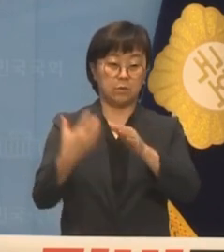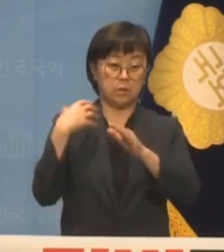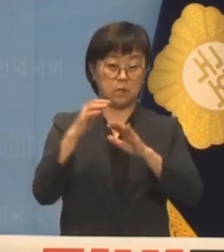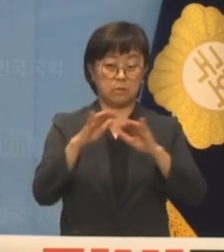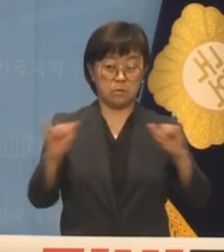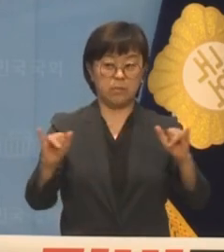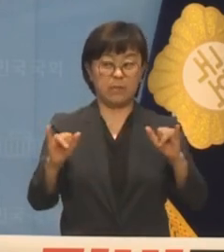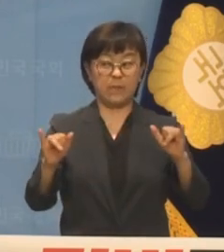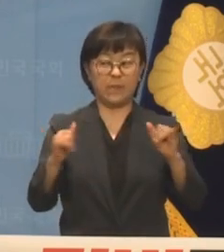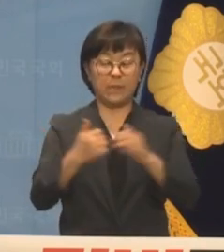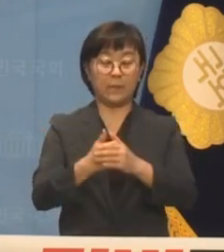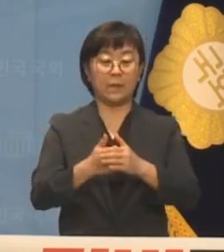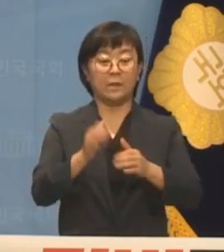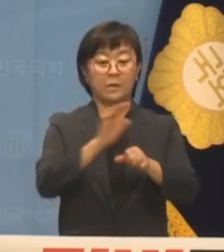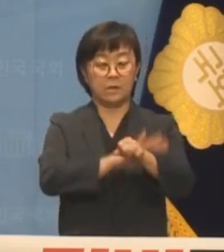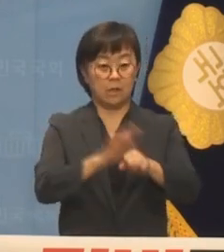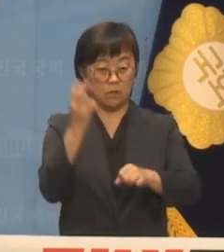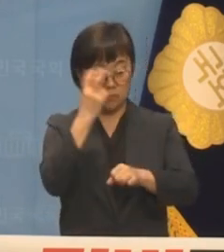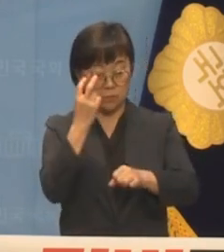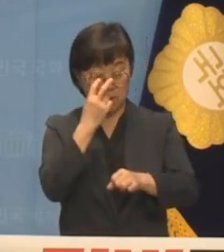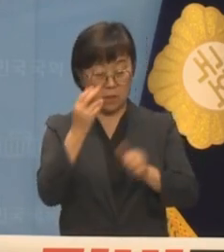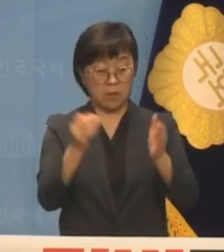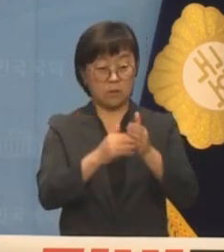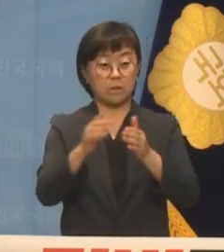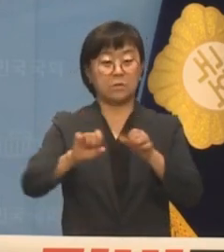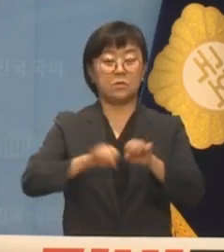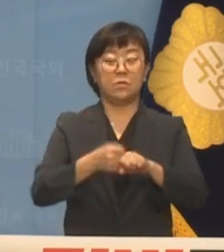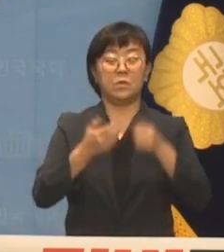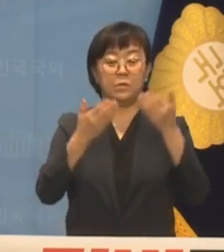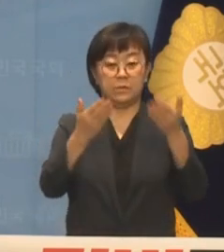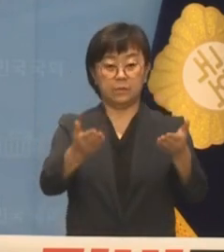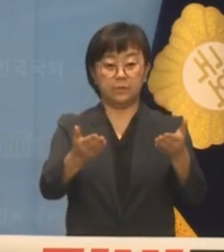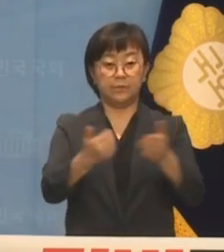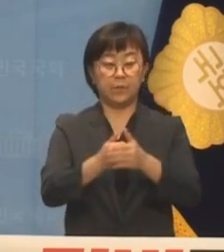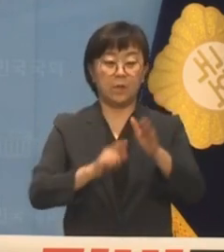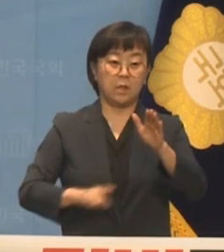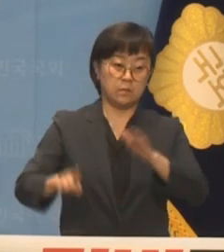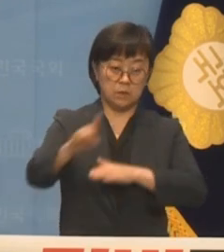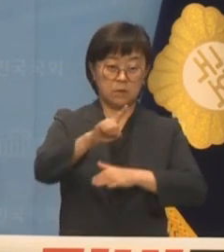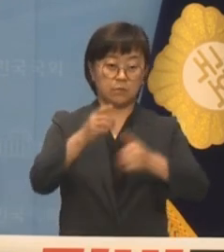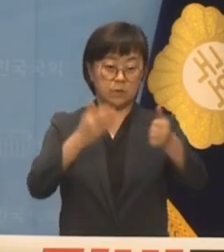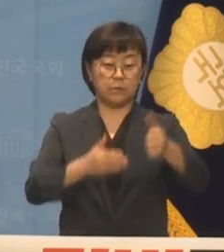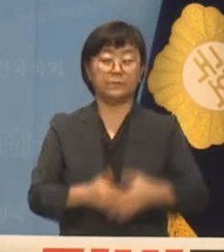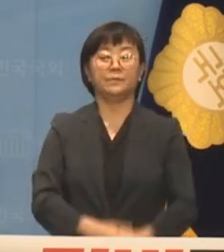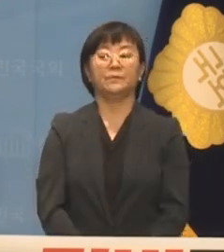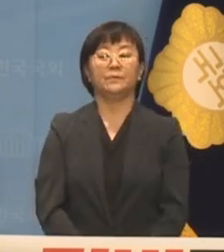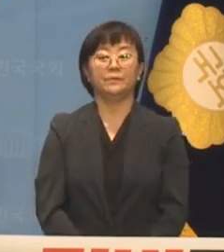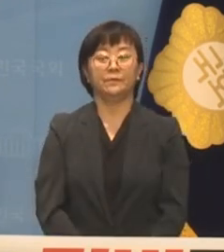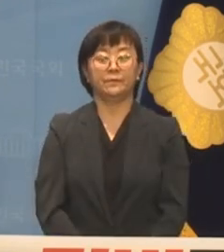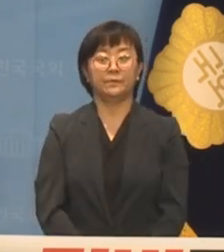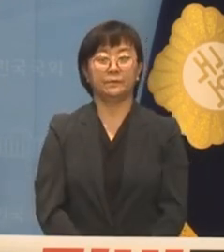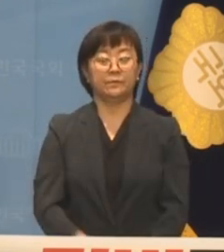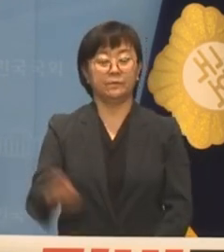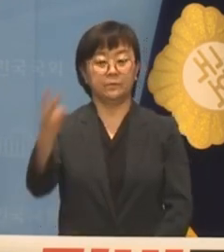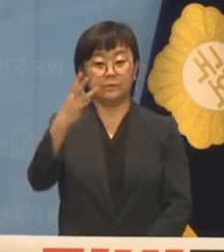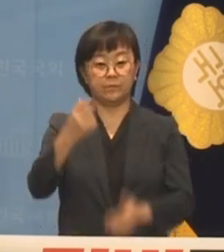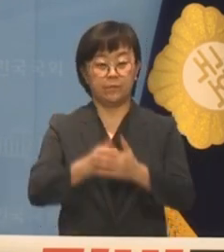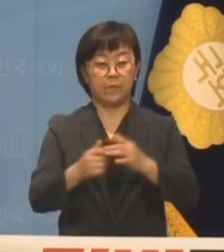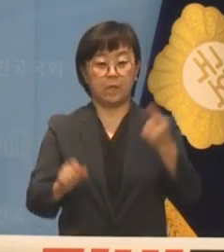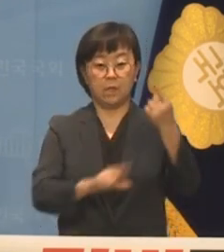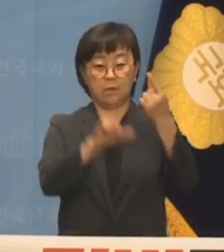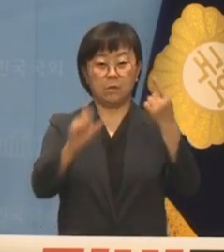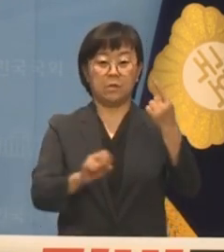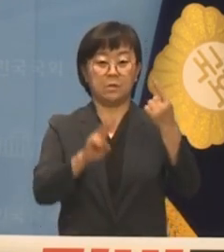제대로 수사해서 처벌하는 데 앞장서 주시기를 바랍니다 2024년